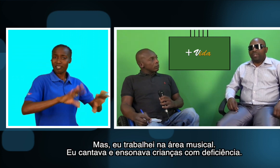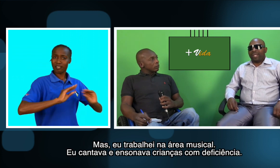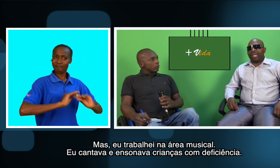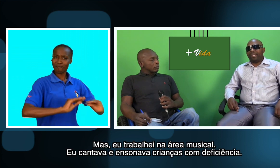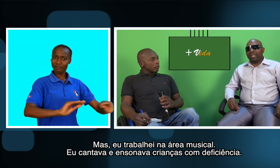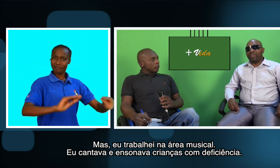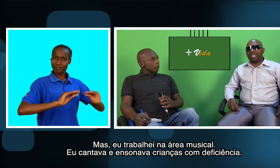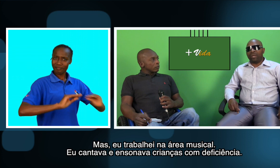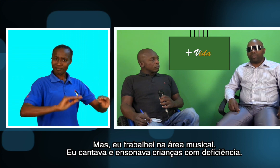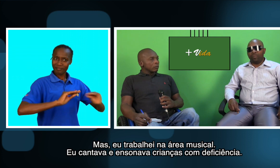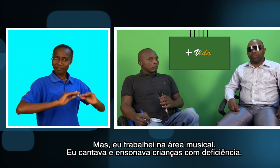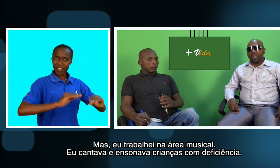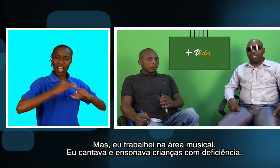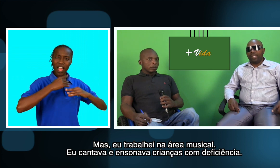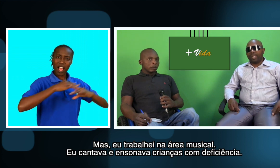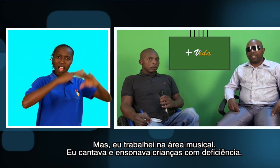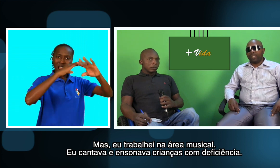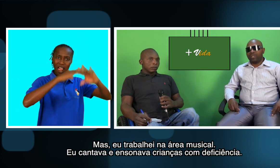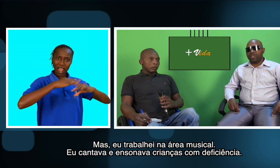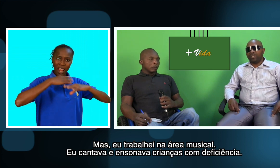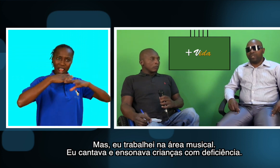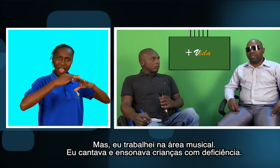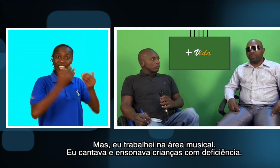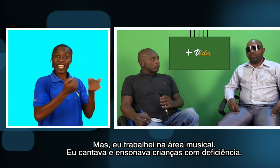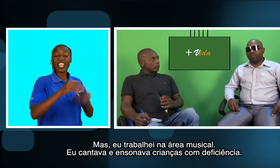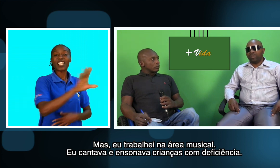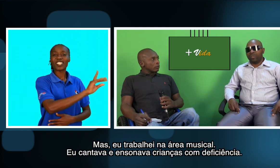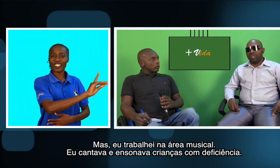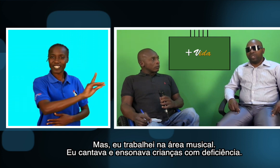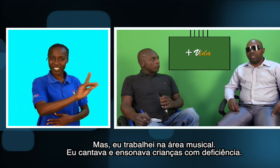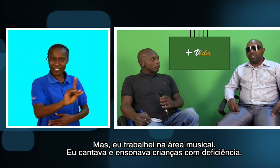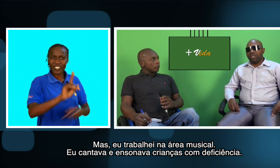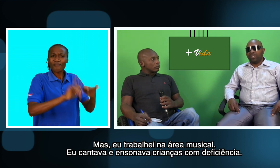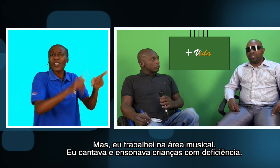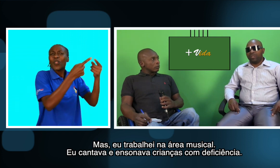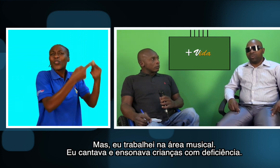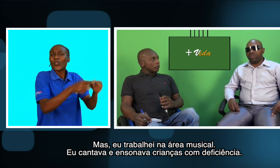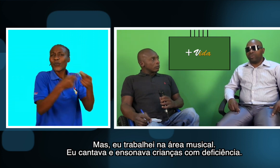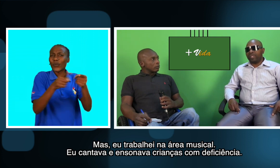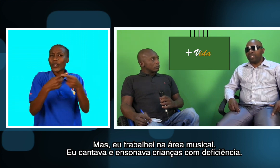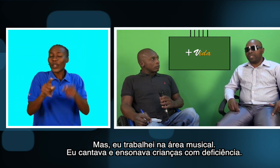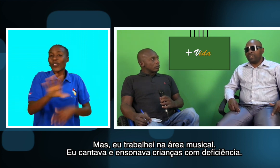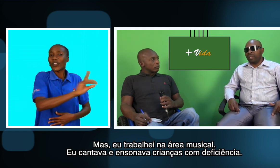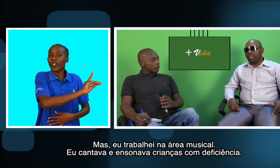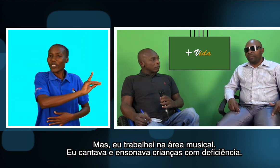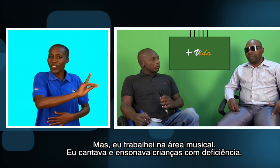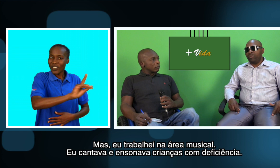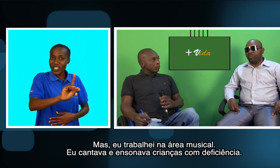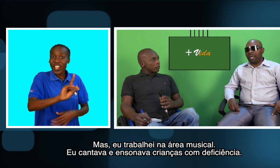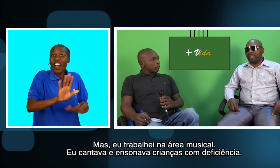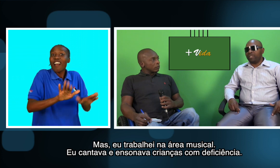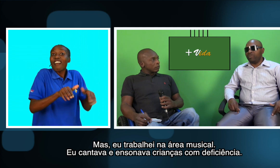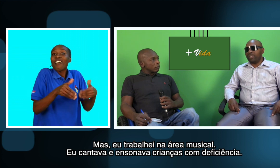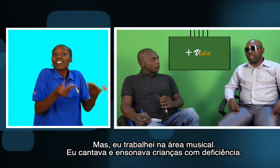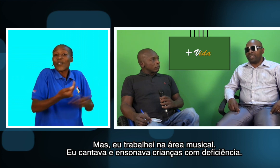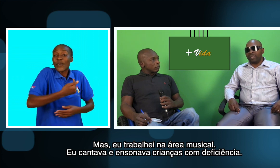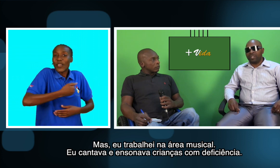cantava, ensinava crianças com deficiências, várias deficiências.